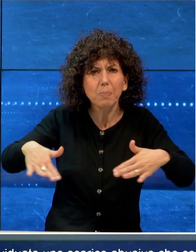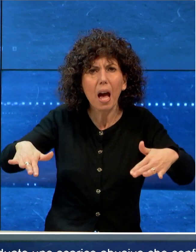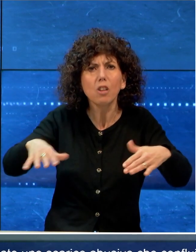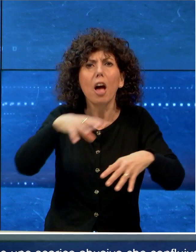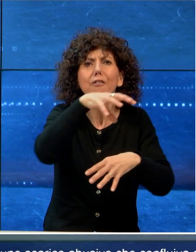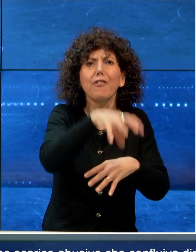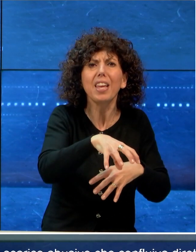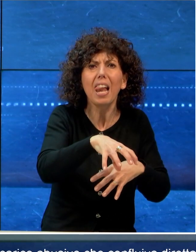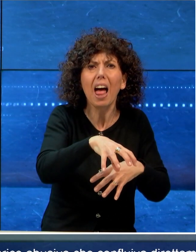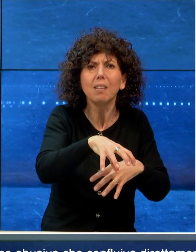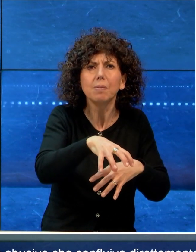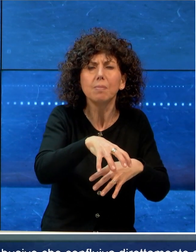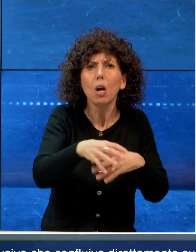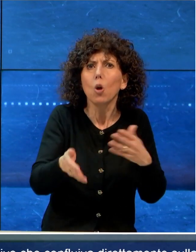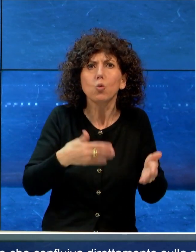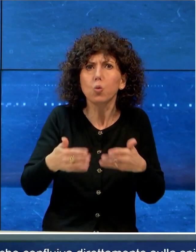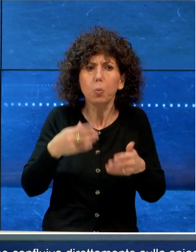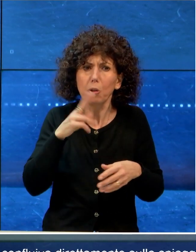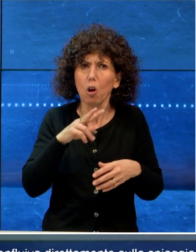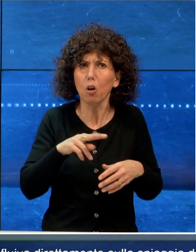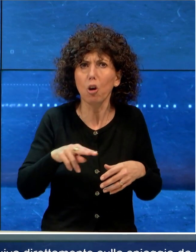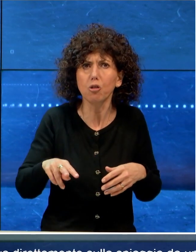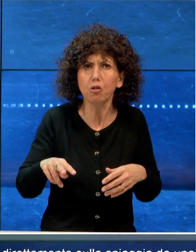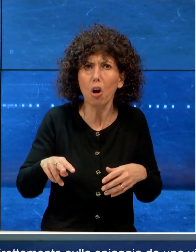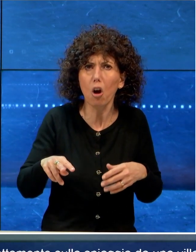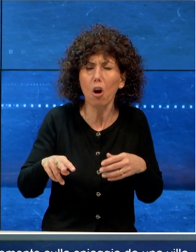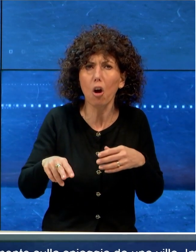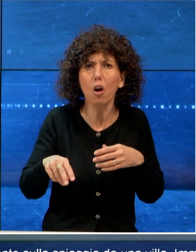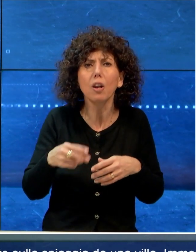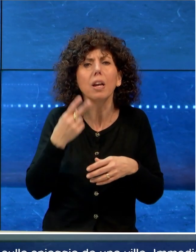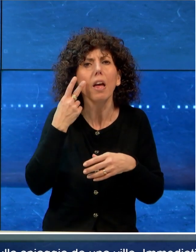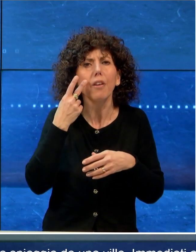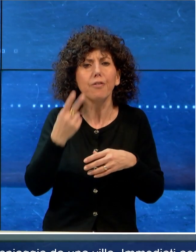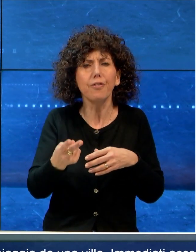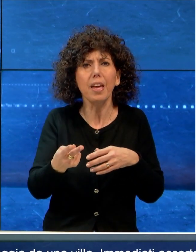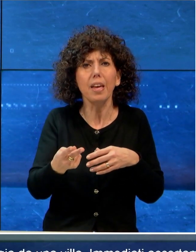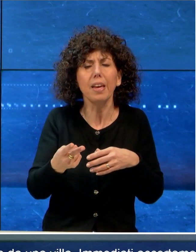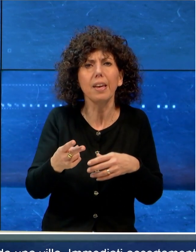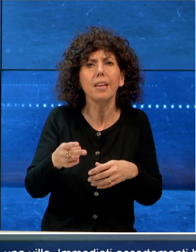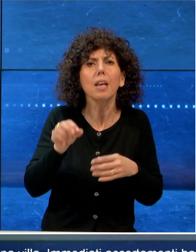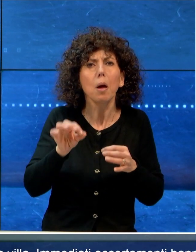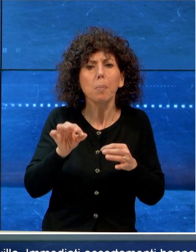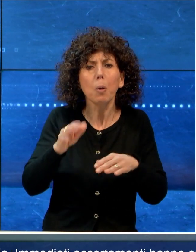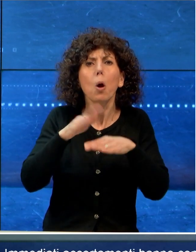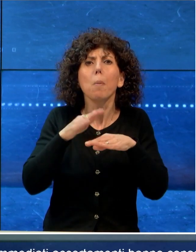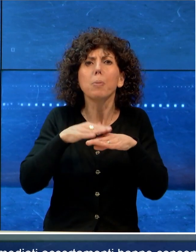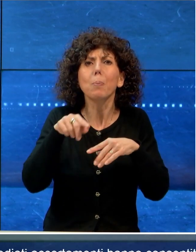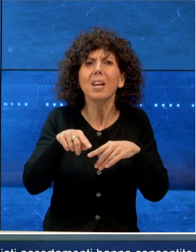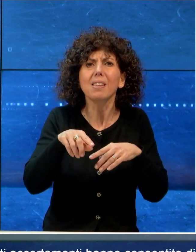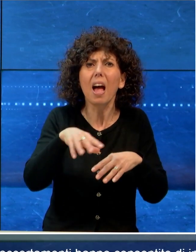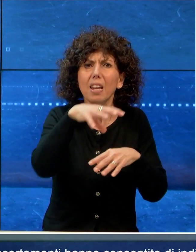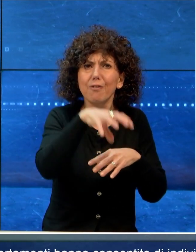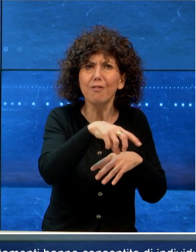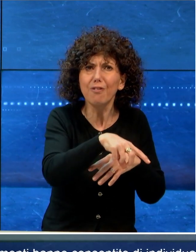villa. Immediati accertamenti hanno consentito di individuare i proprietari dell